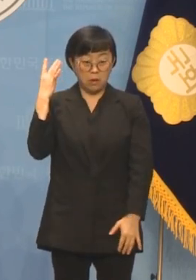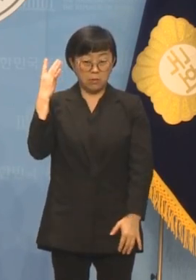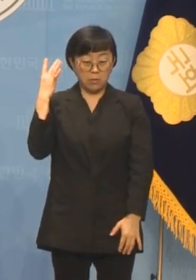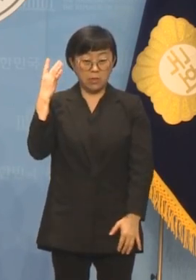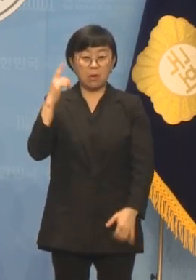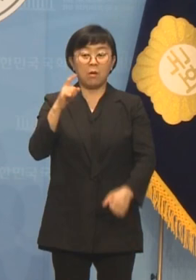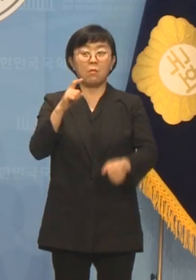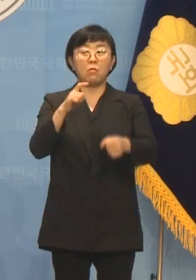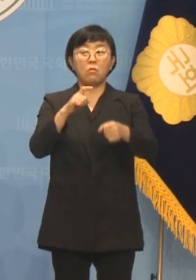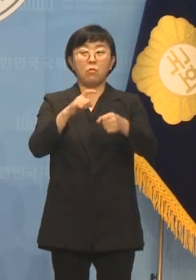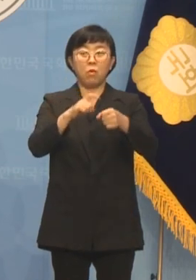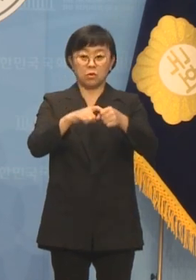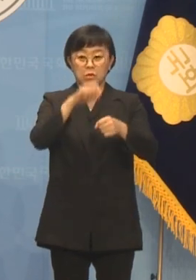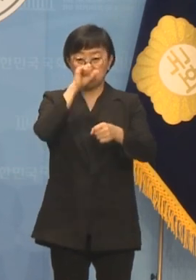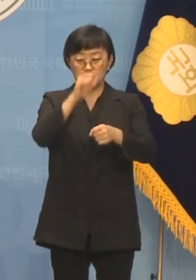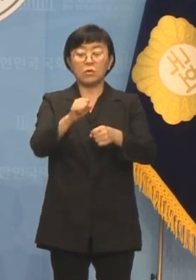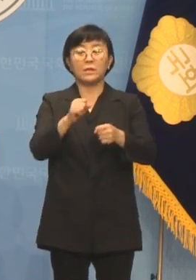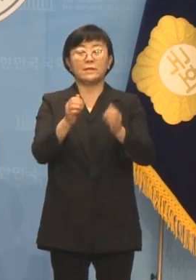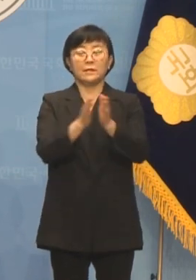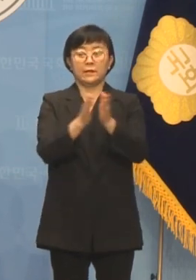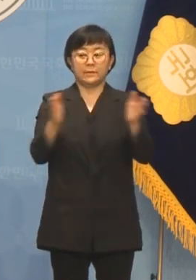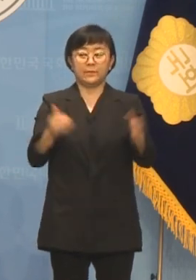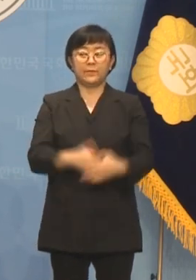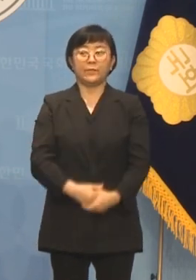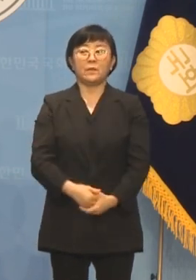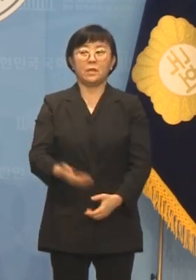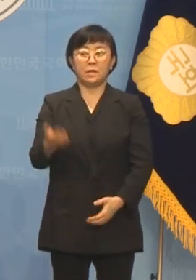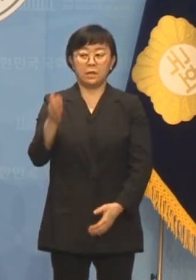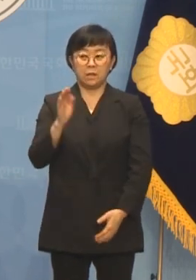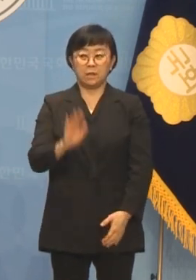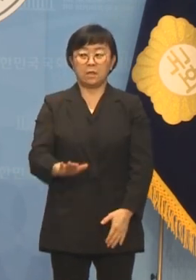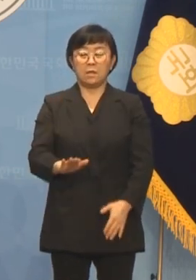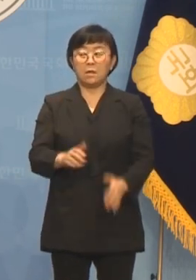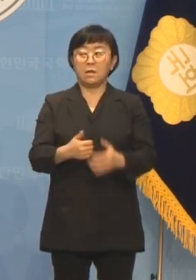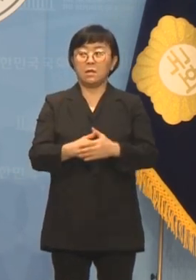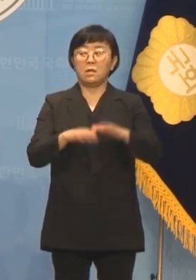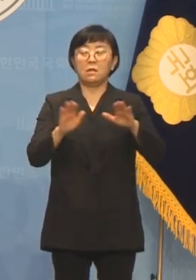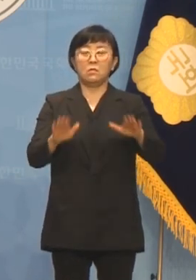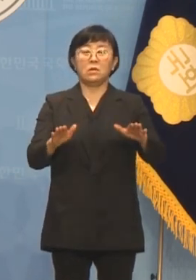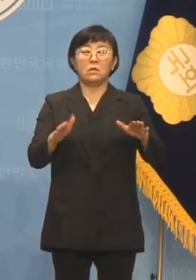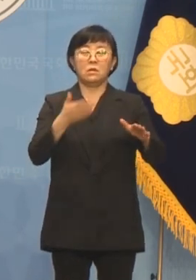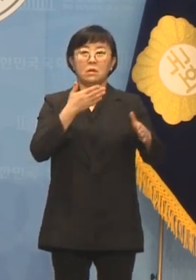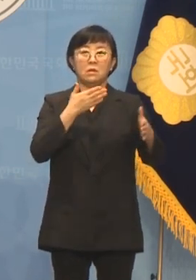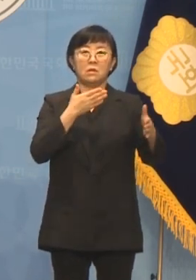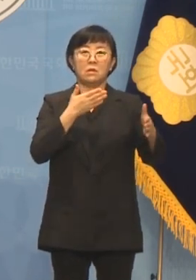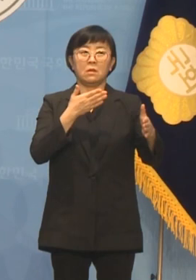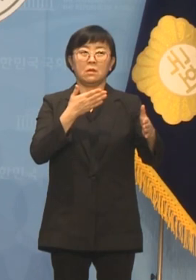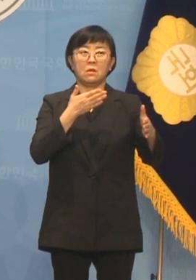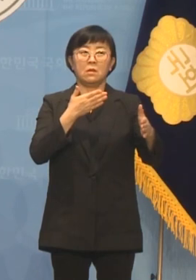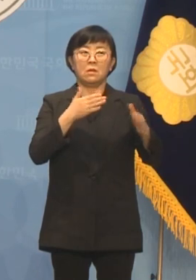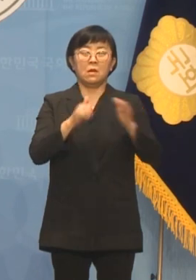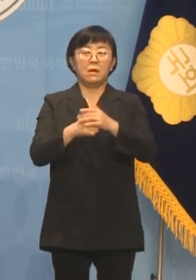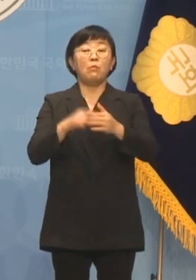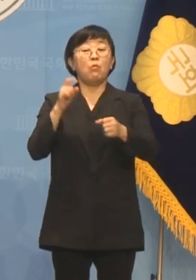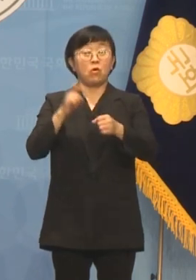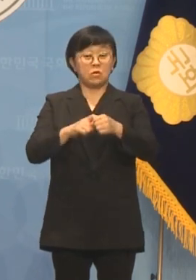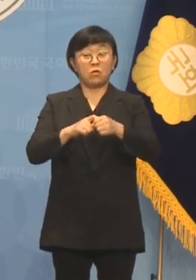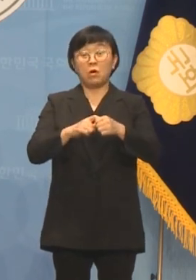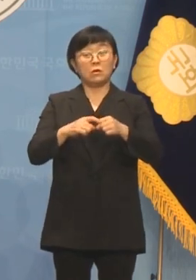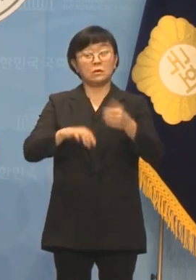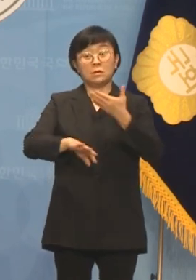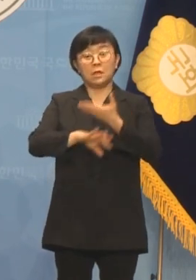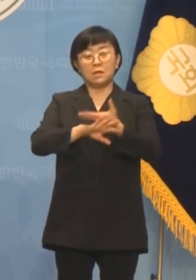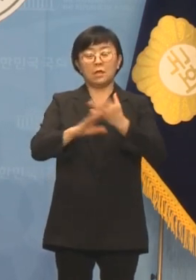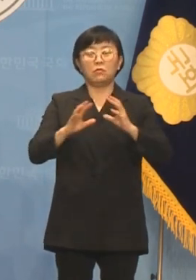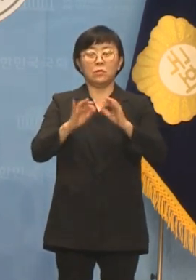목적을 가지고 시작이 되었습니다. 그러나 이번 합의는 그 취지를 벗어나 가지고 미생과